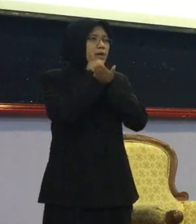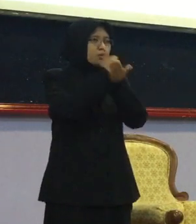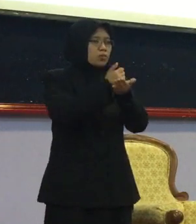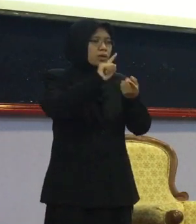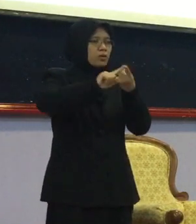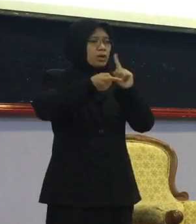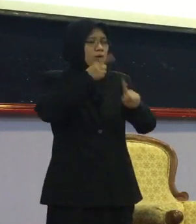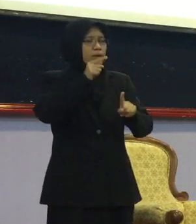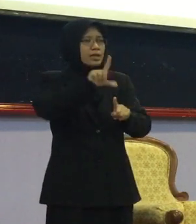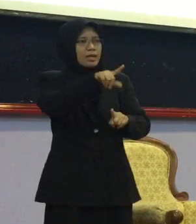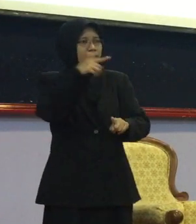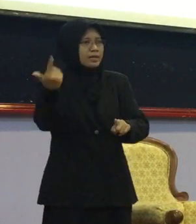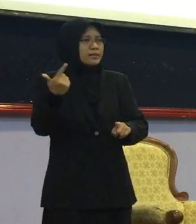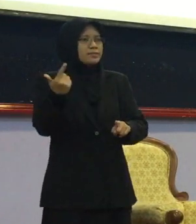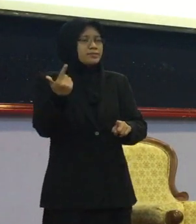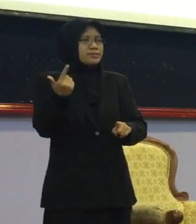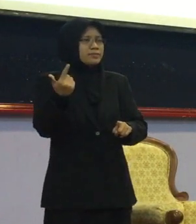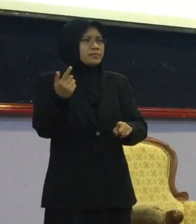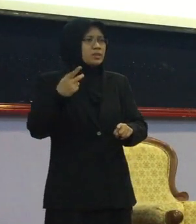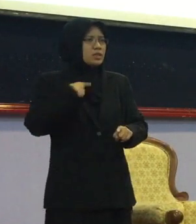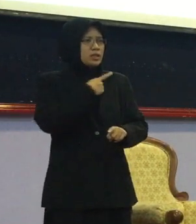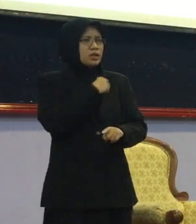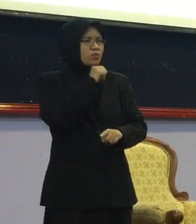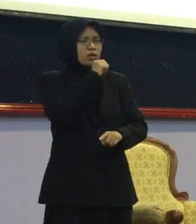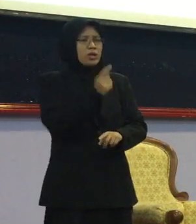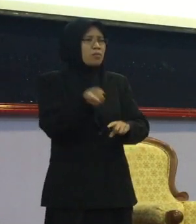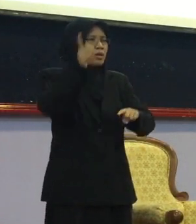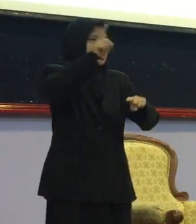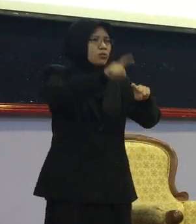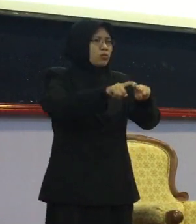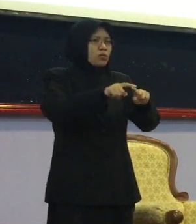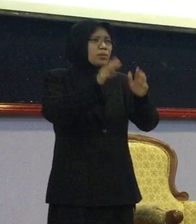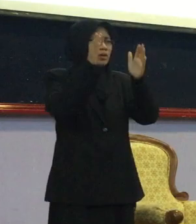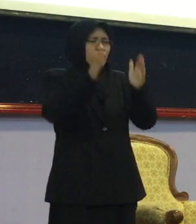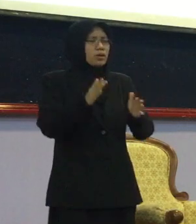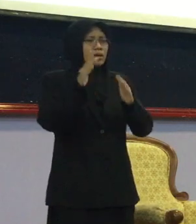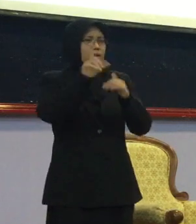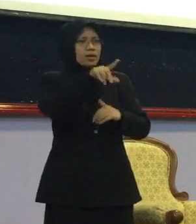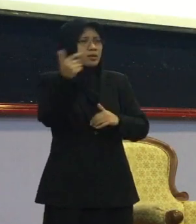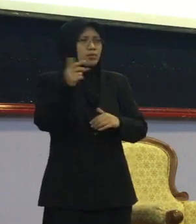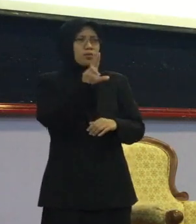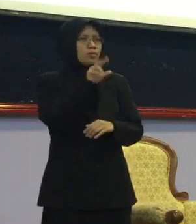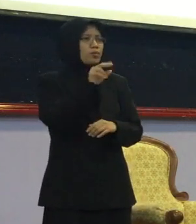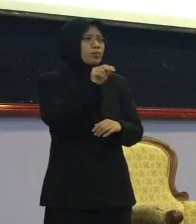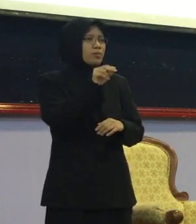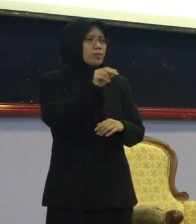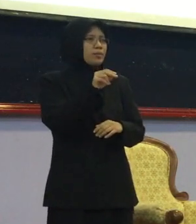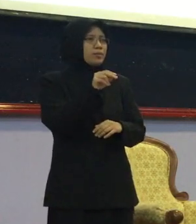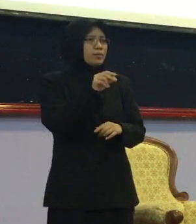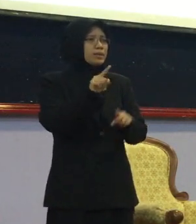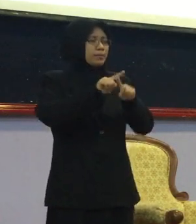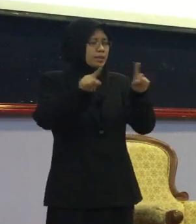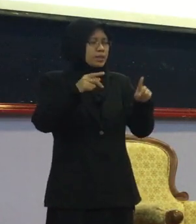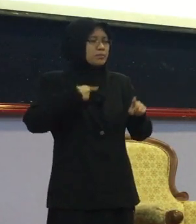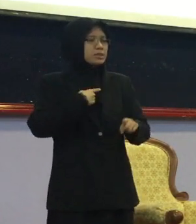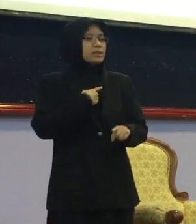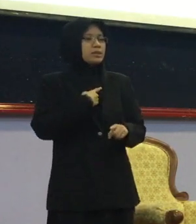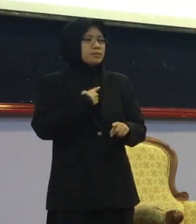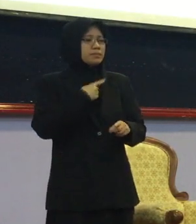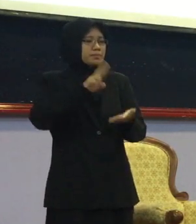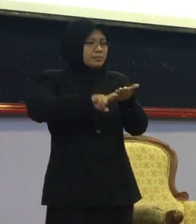lain Kita bukan nak Dependent Dependent kita bergantung Itu yang tunggu Dan macam kan Depannya kita kena Indipendent